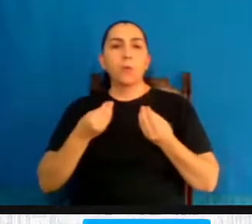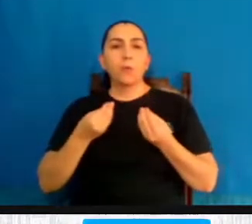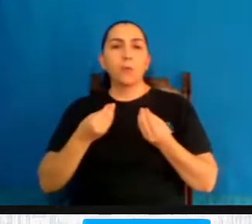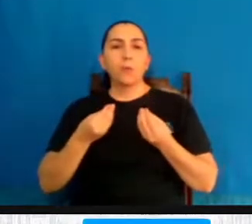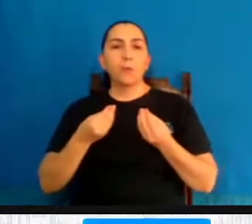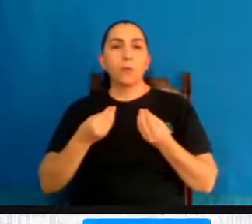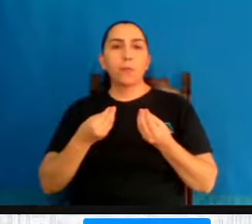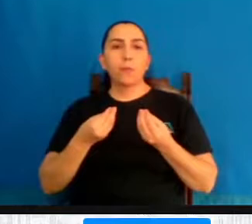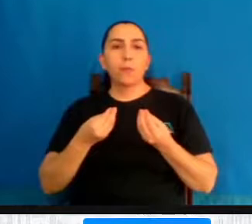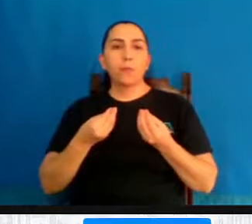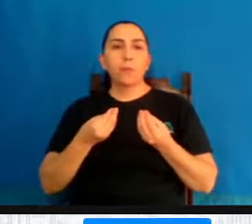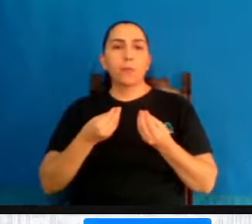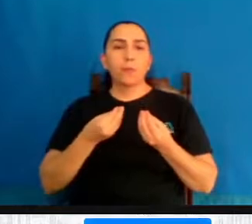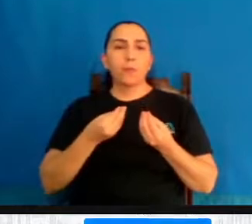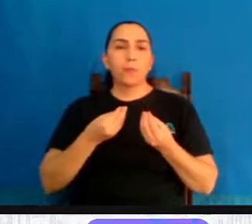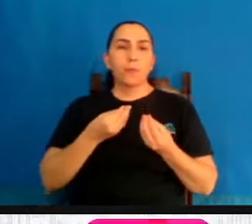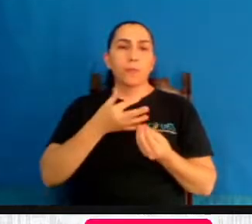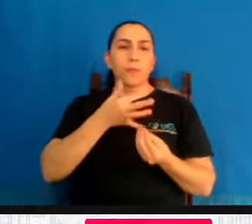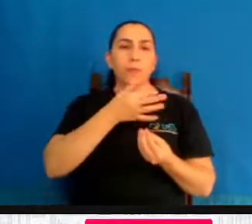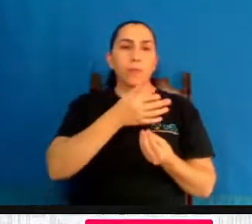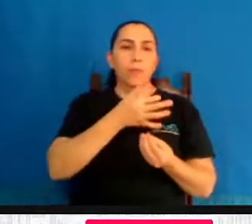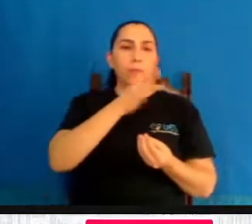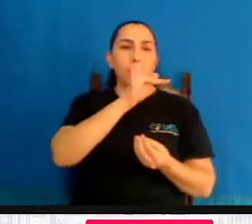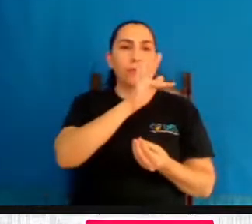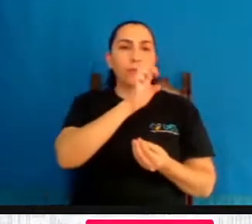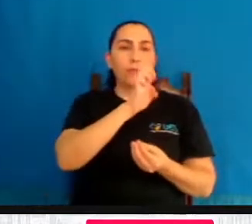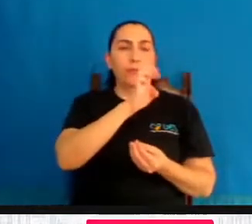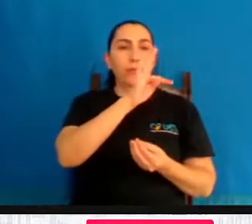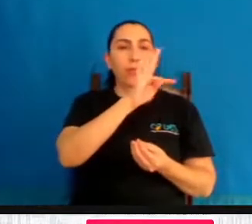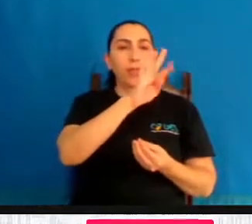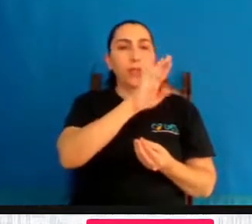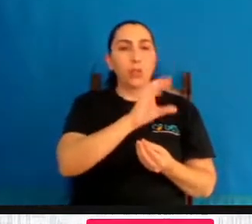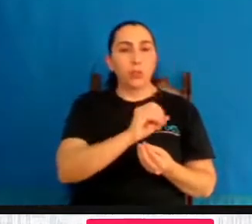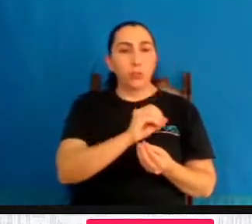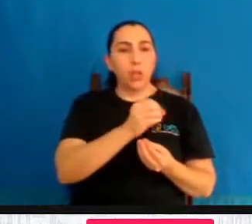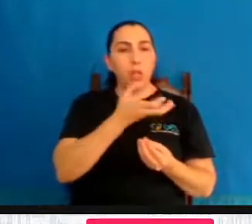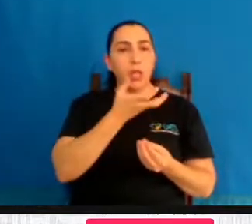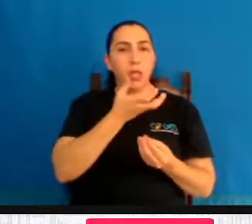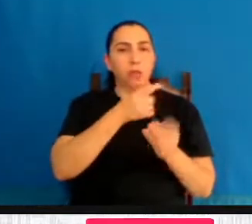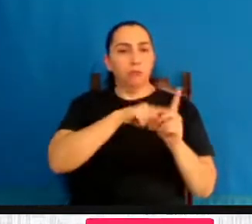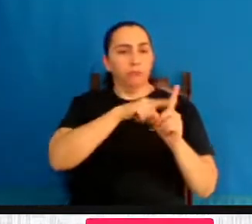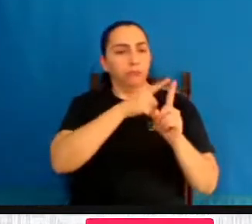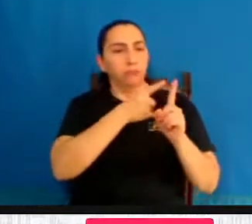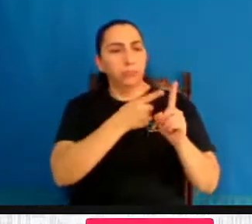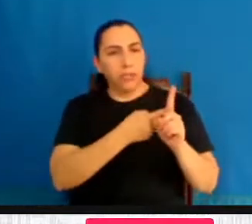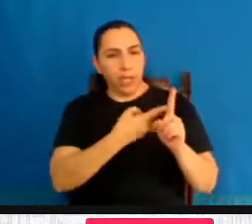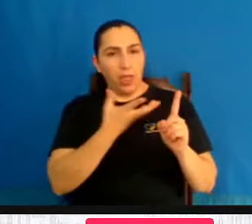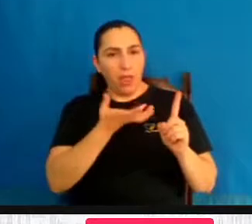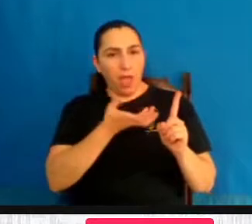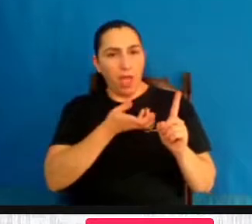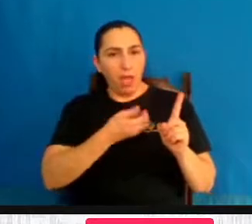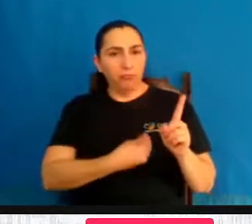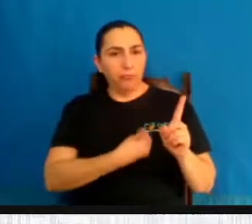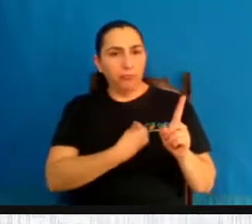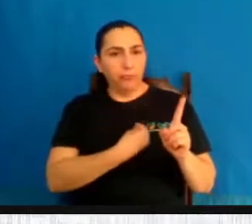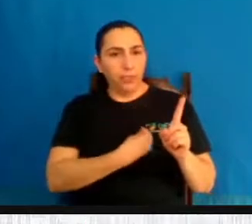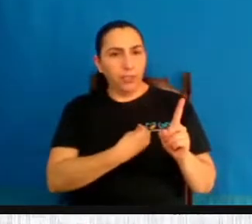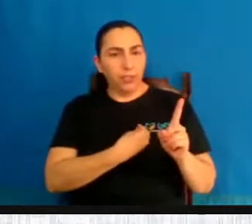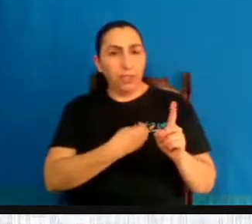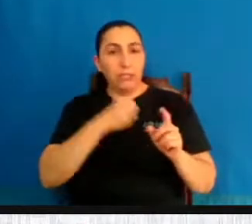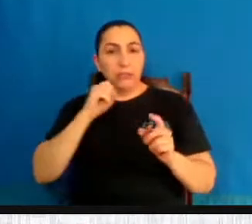preservar a vida, quando é adulto, vocês querem penas de morte. Entre aspas. As duas citações.